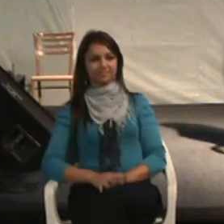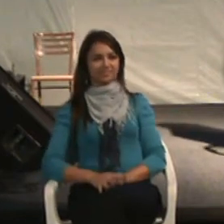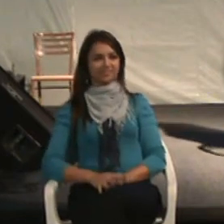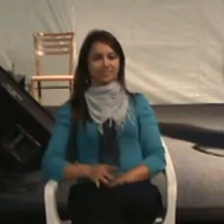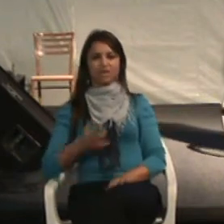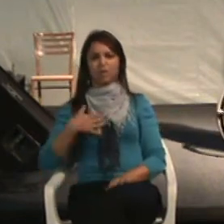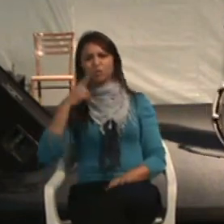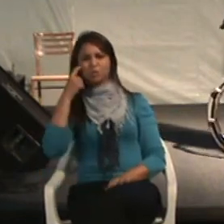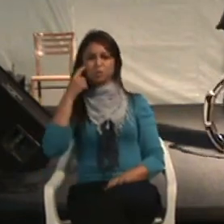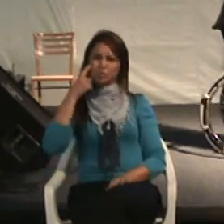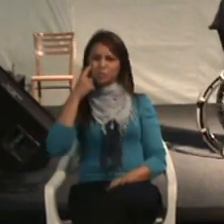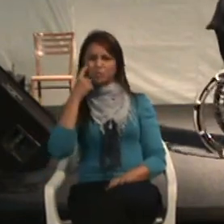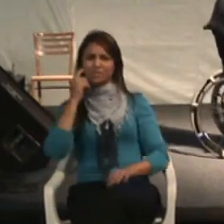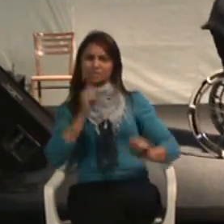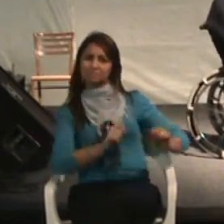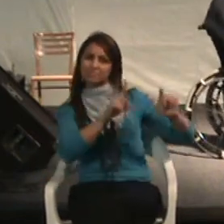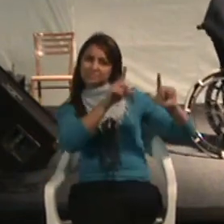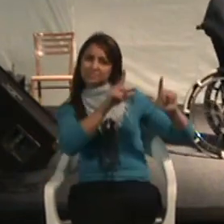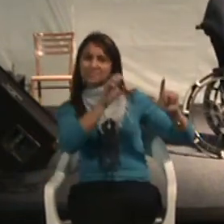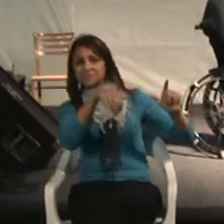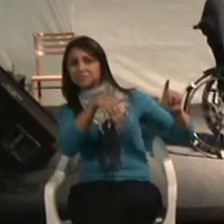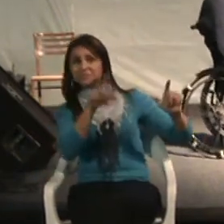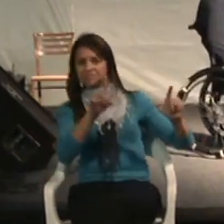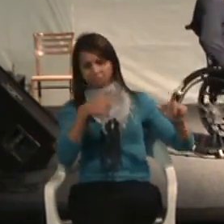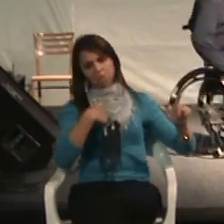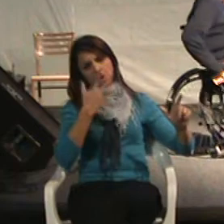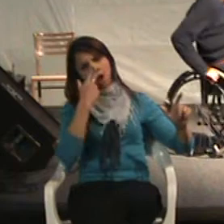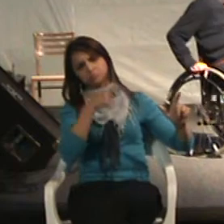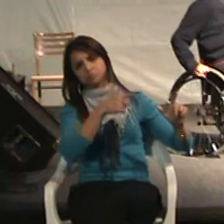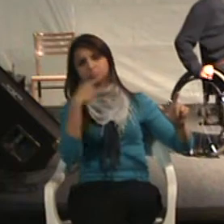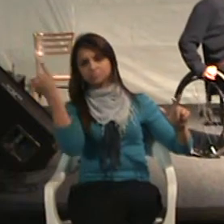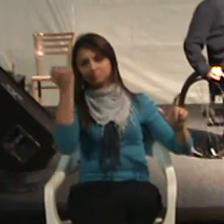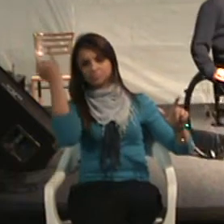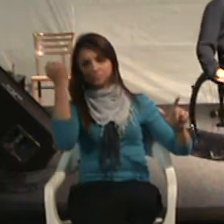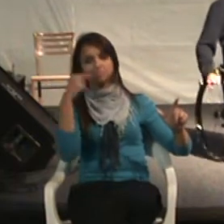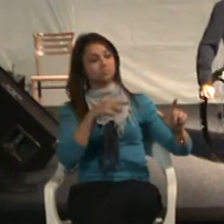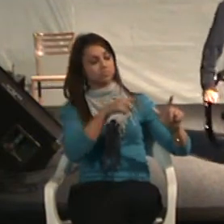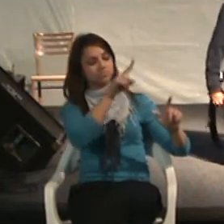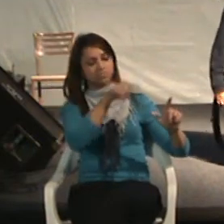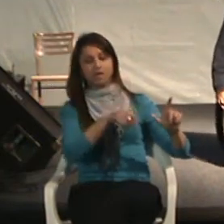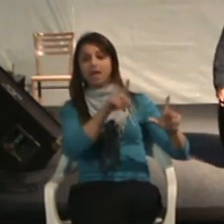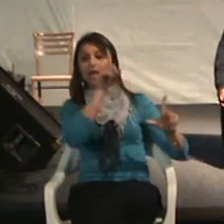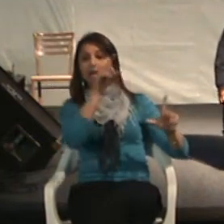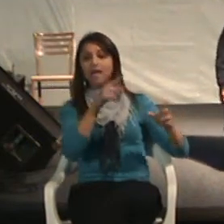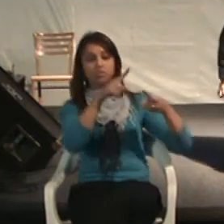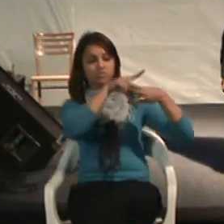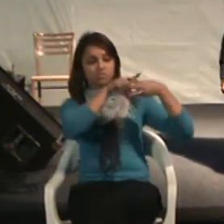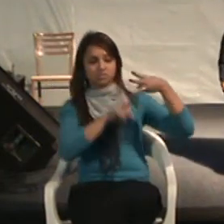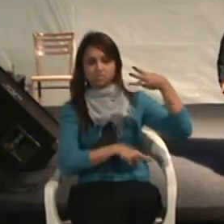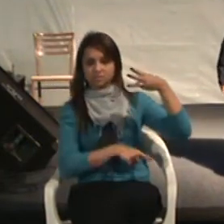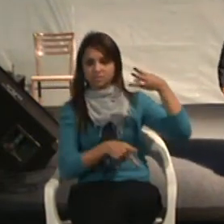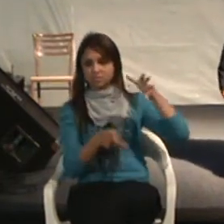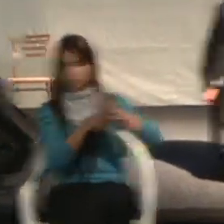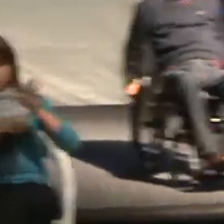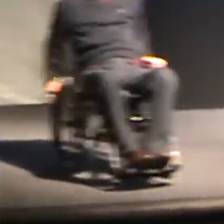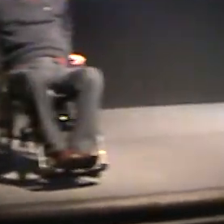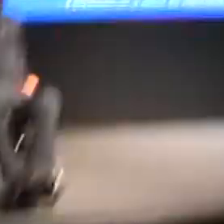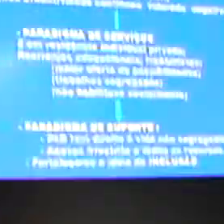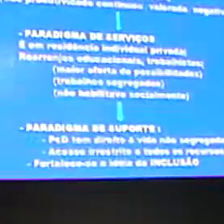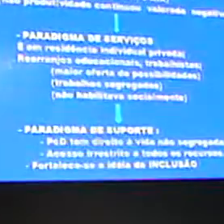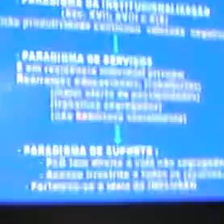fiquei na dúvida se colocava isso ou não, mas achei importante. Esses são os três paradigmas hoje da atualidade.